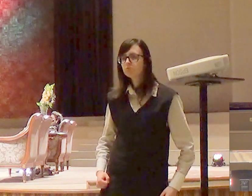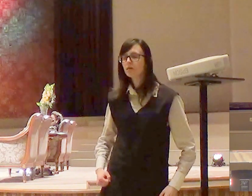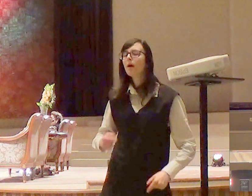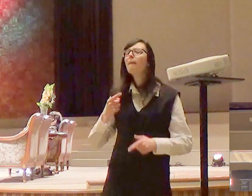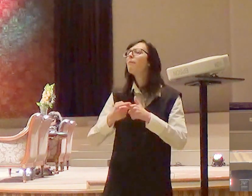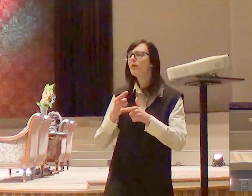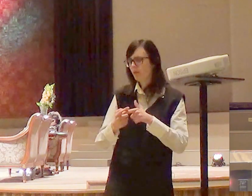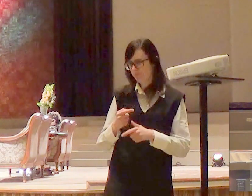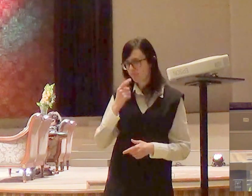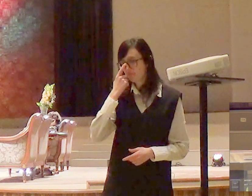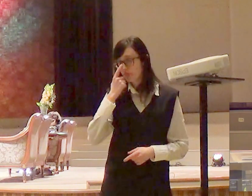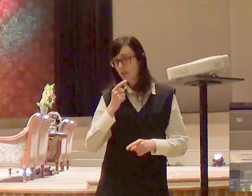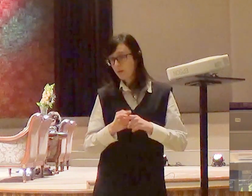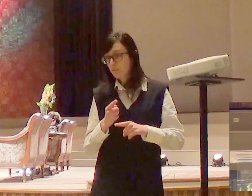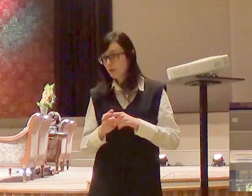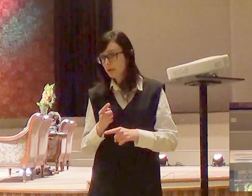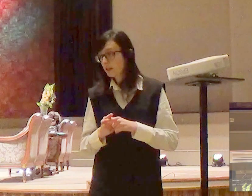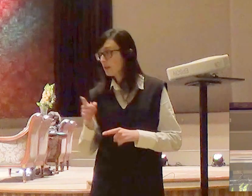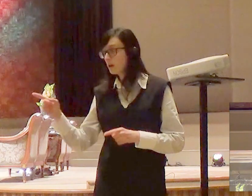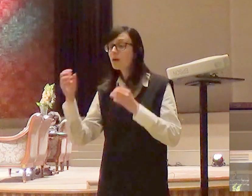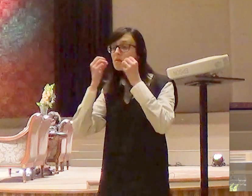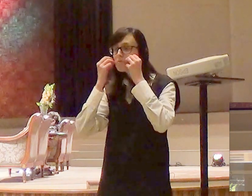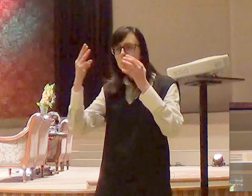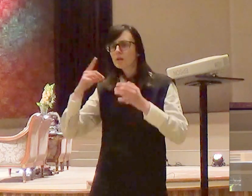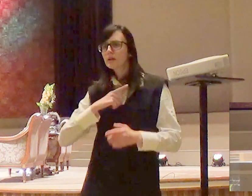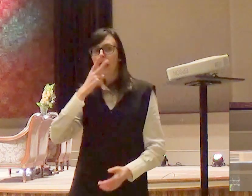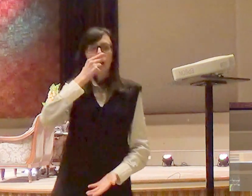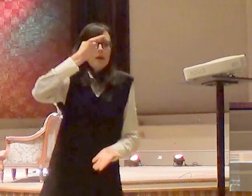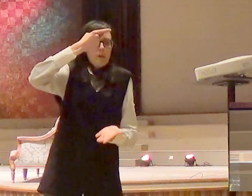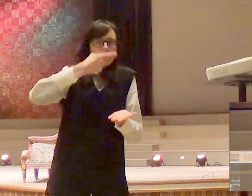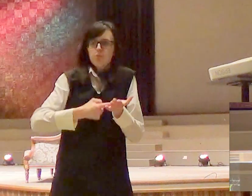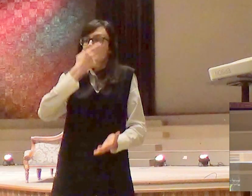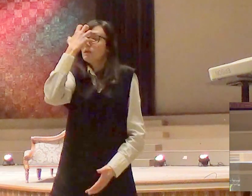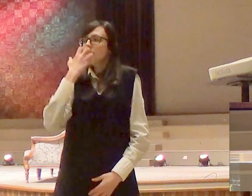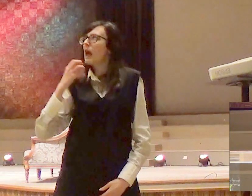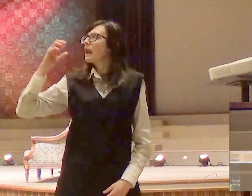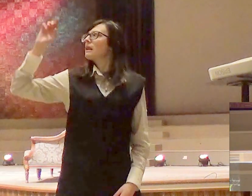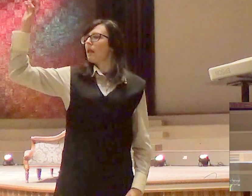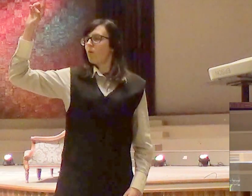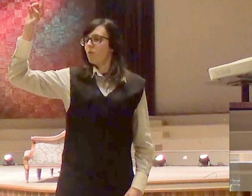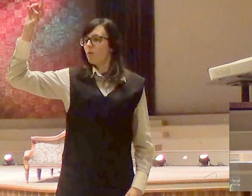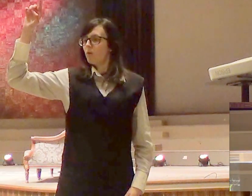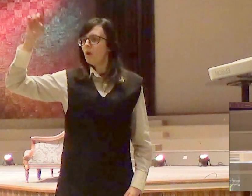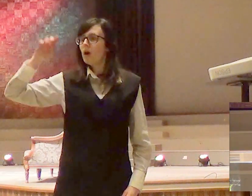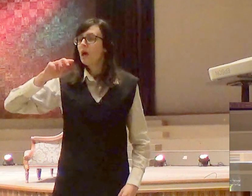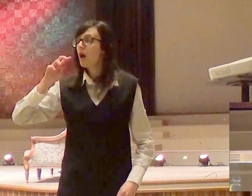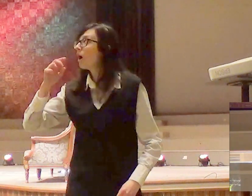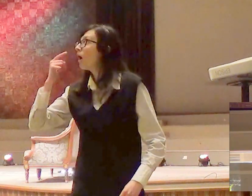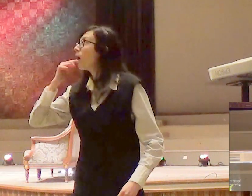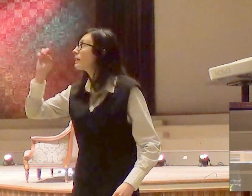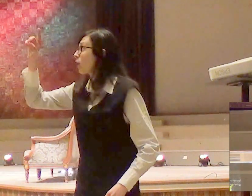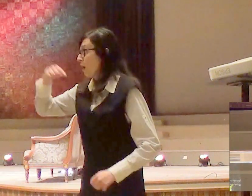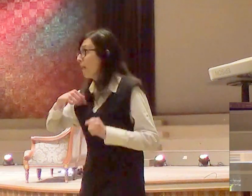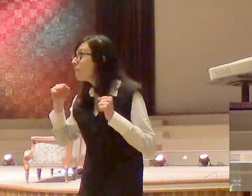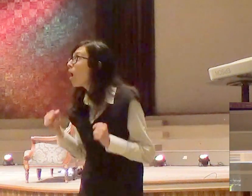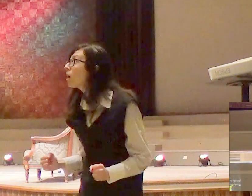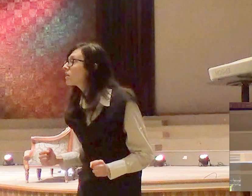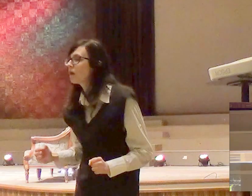Porque ele tinha um compromisso com Deus, e ele não dava um passo, se Deus não falasse com ele. Todas as